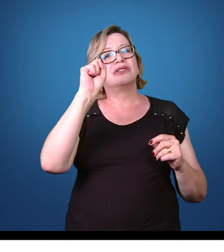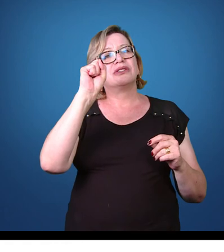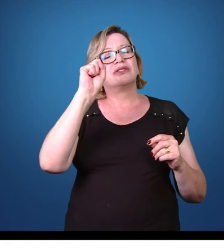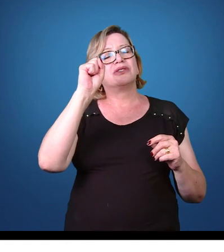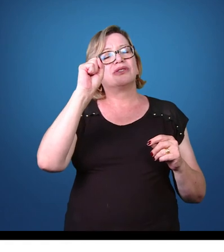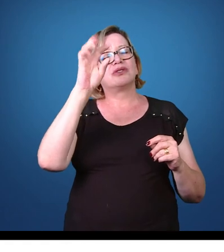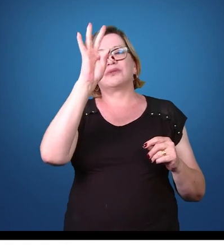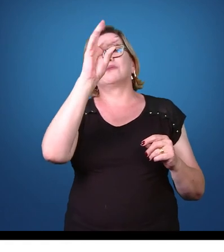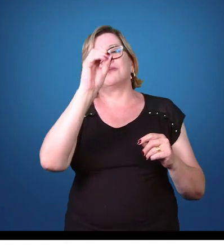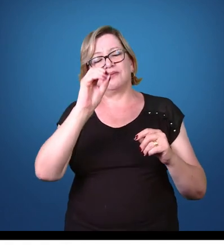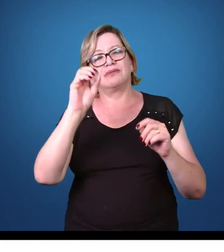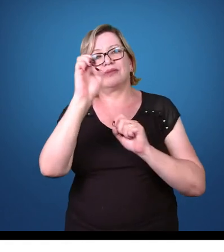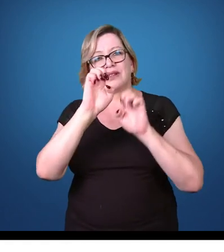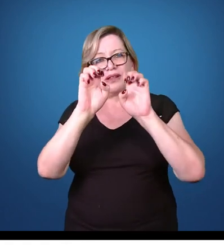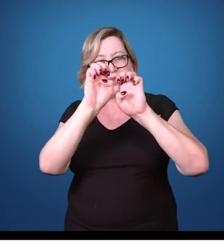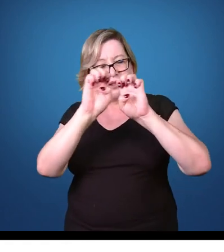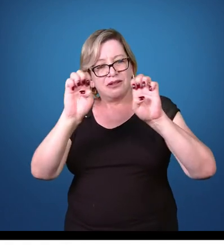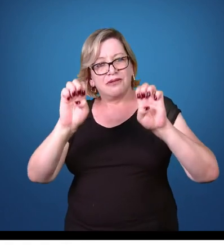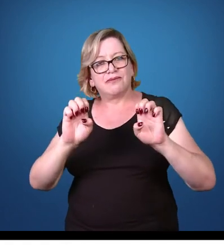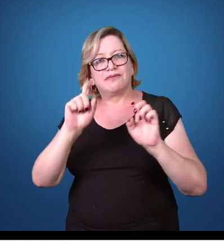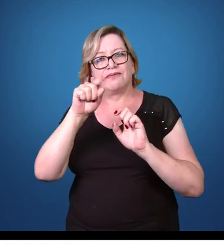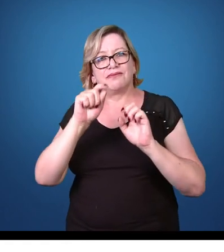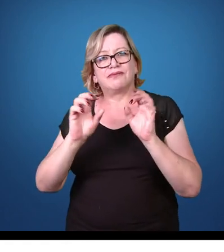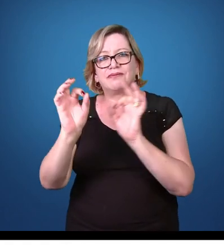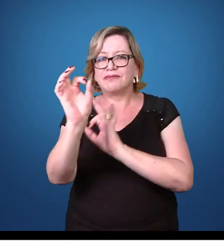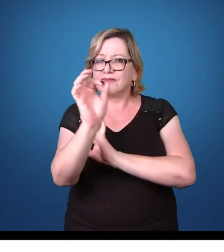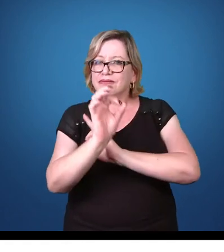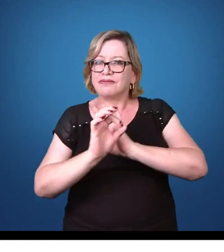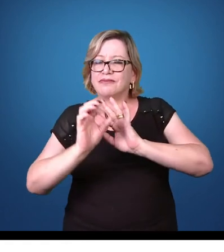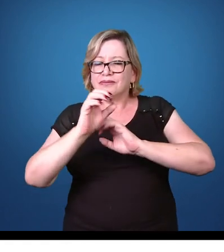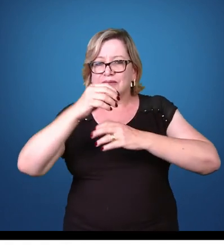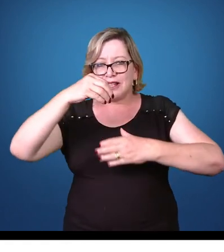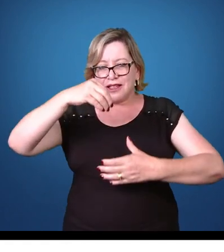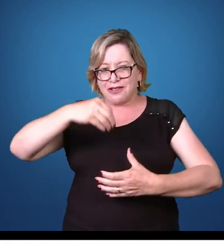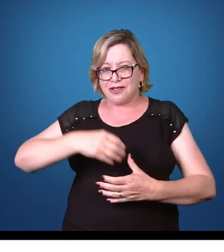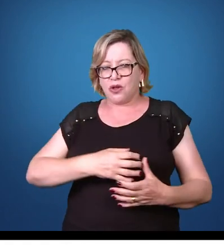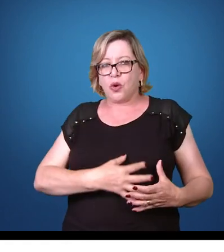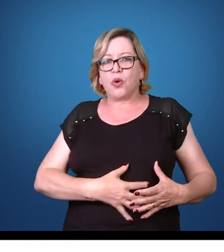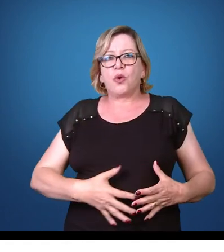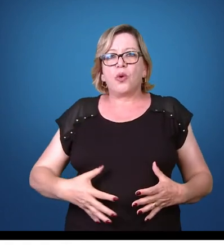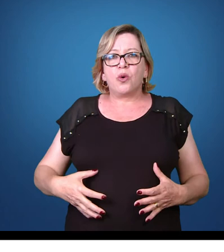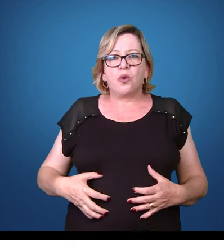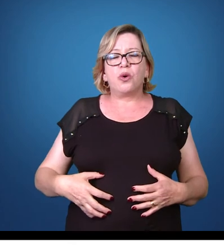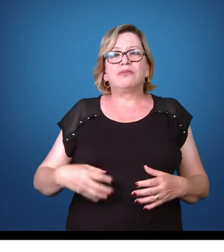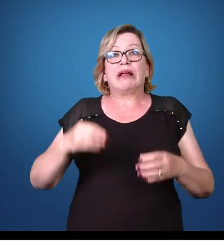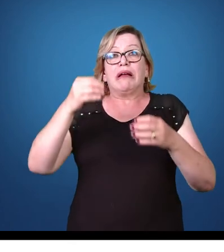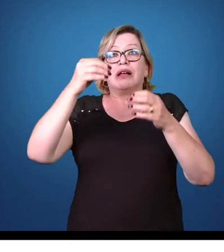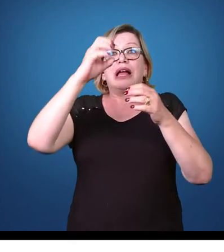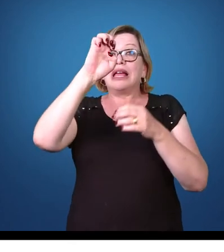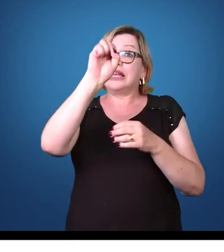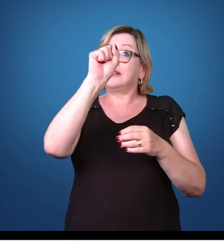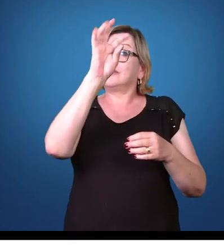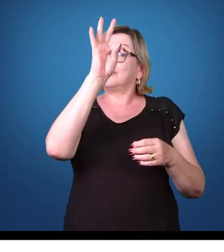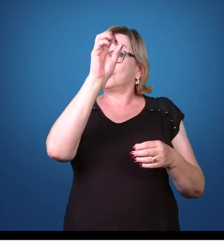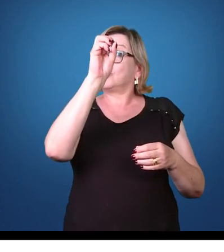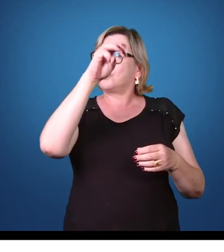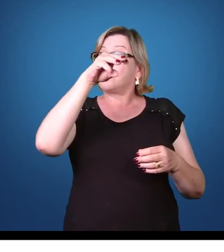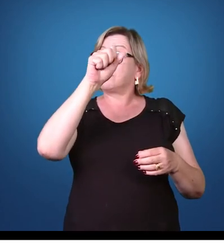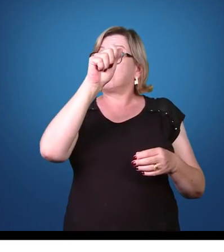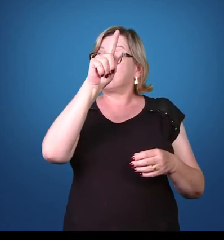Essa estrutura, ela fica presente no estômago do vetor, ela vai